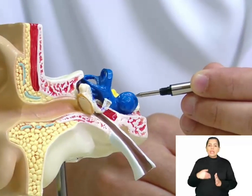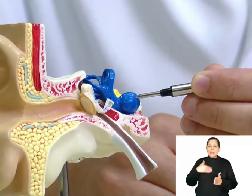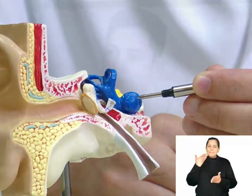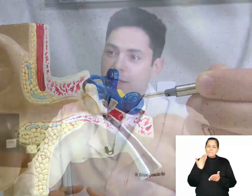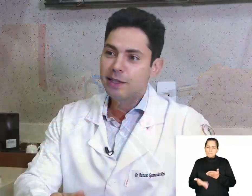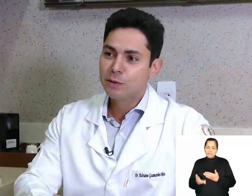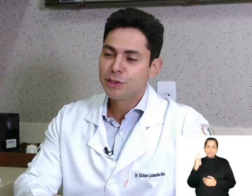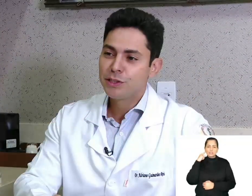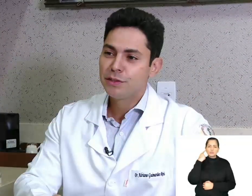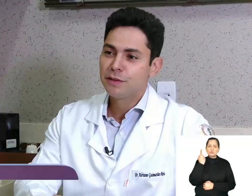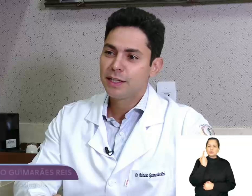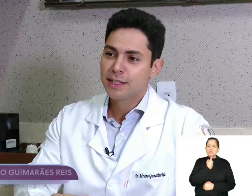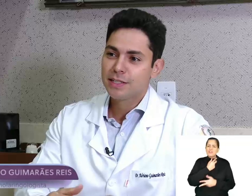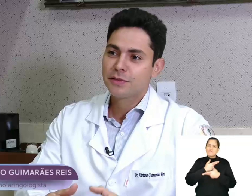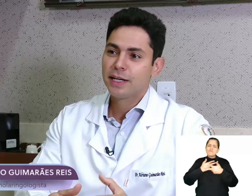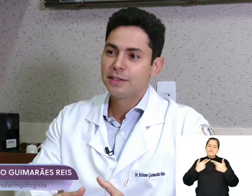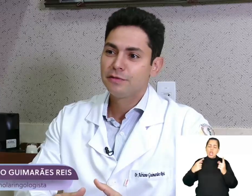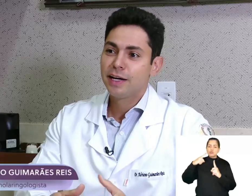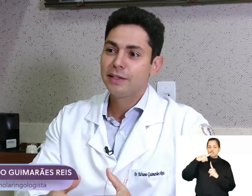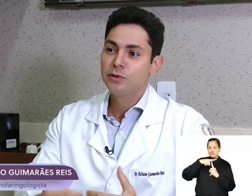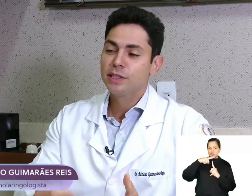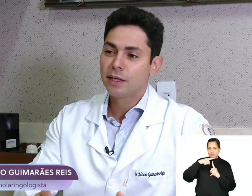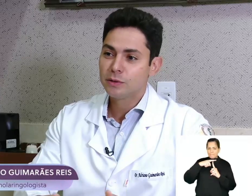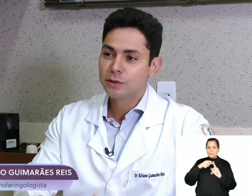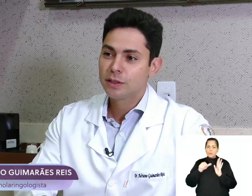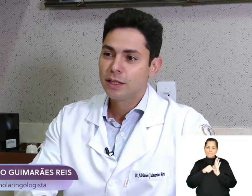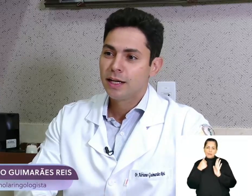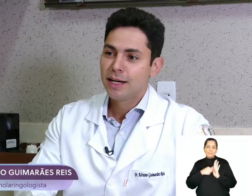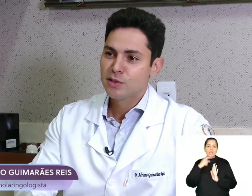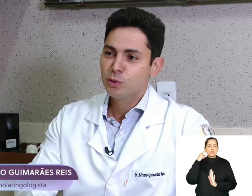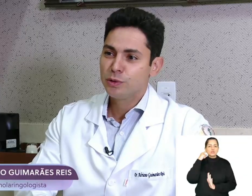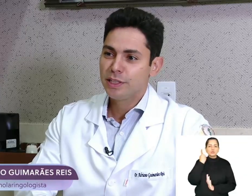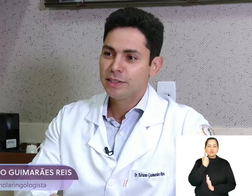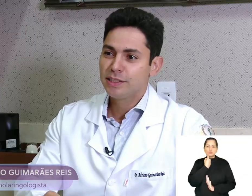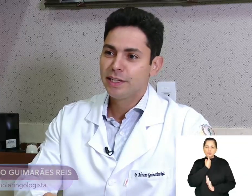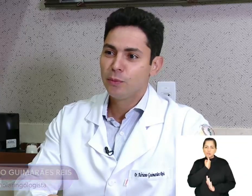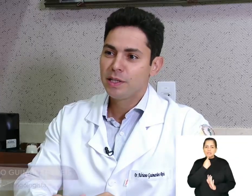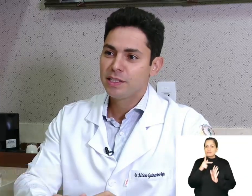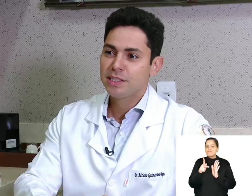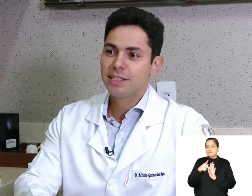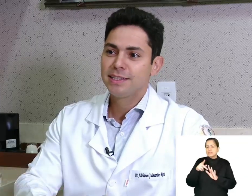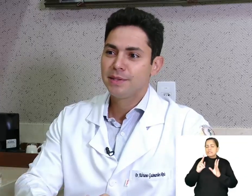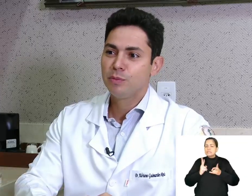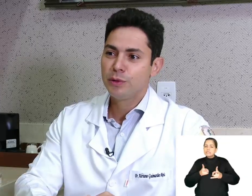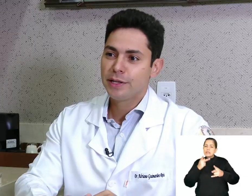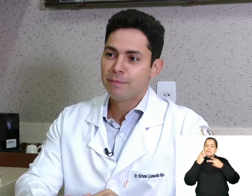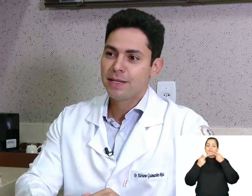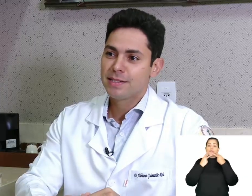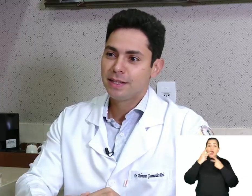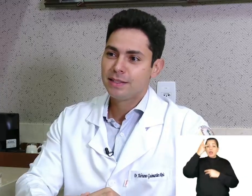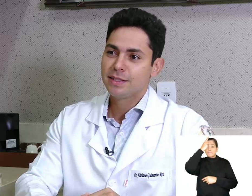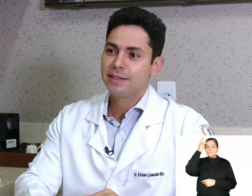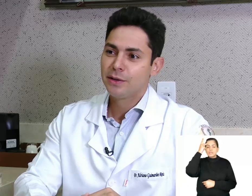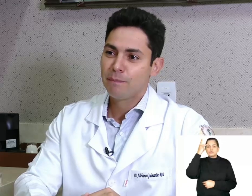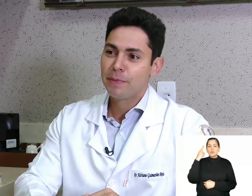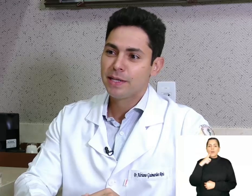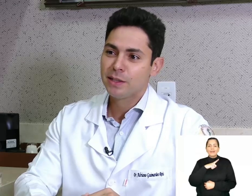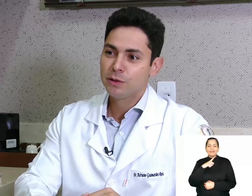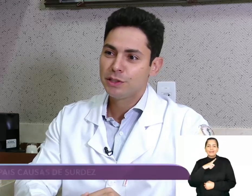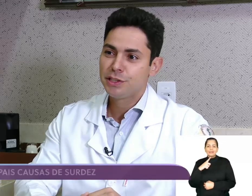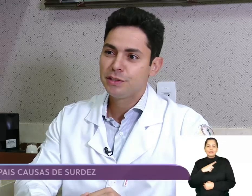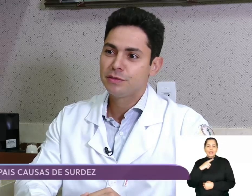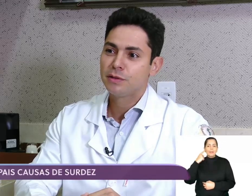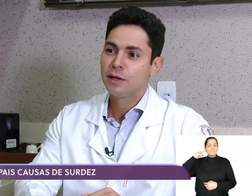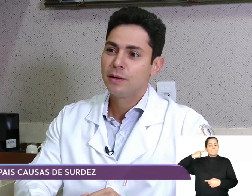A perda auditiva é classificada em vários graus. A surdez, geralmente, a gente atribui a pacientes que têm uma